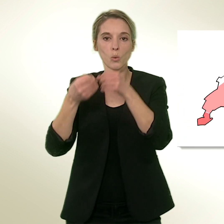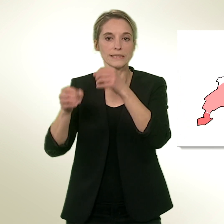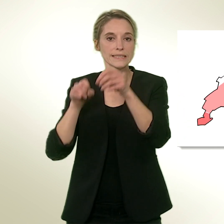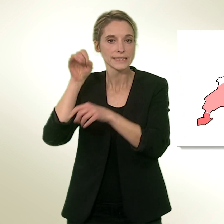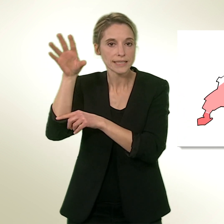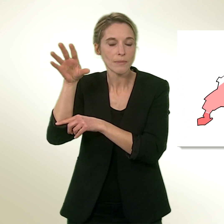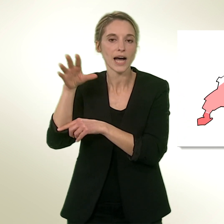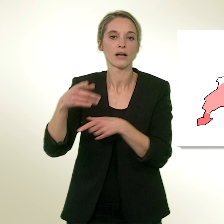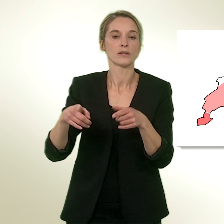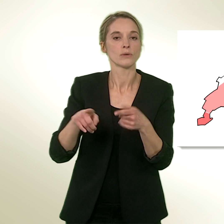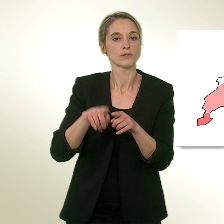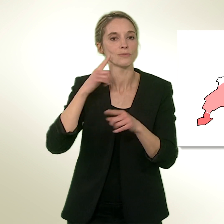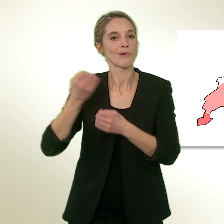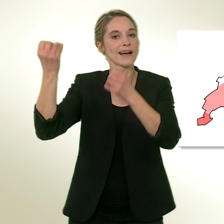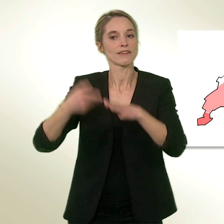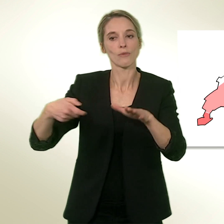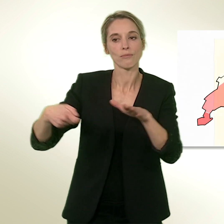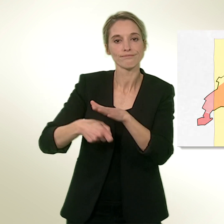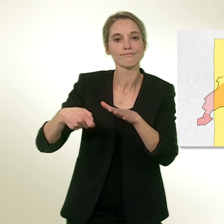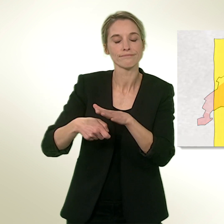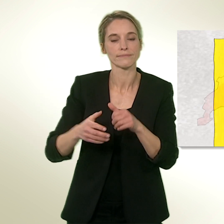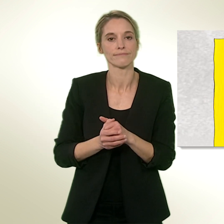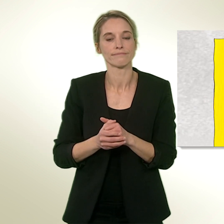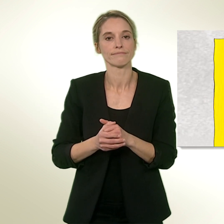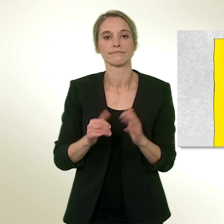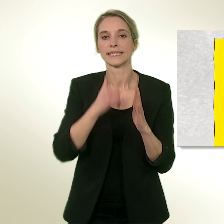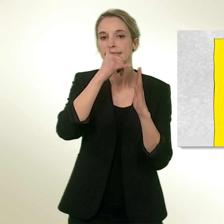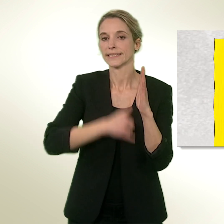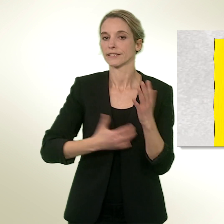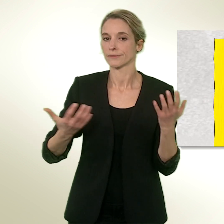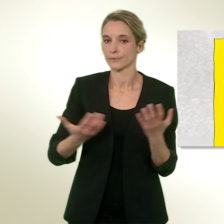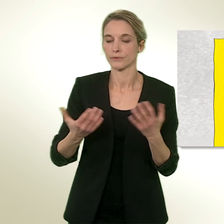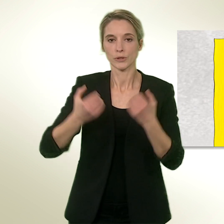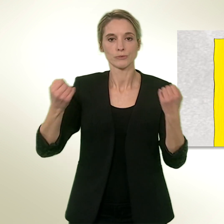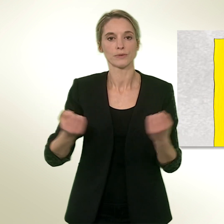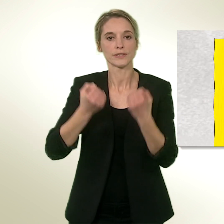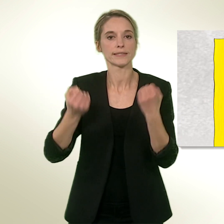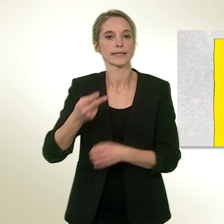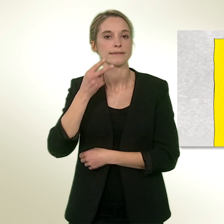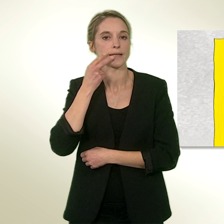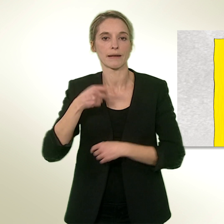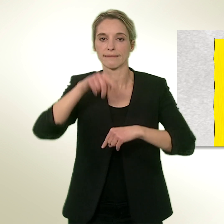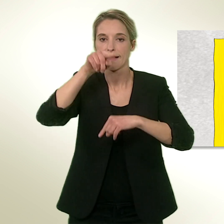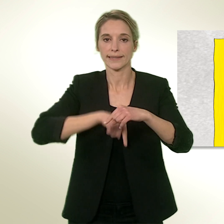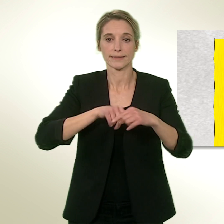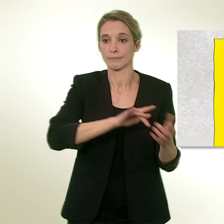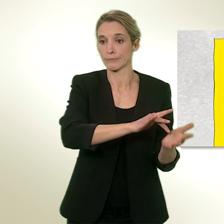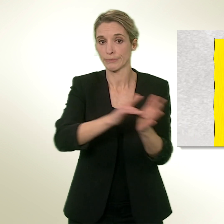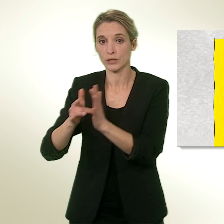encore le parrainage de manifestations. L'initiative exige que la publicité pour le tabac soit interdite partout où elle peut atteindre les